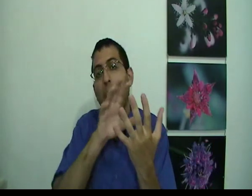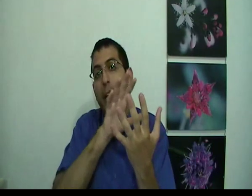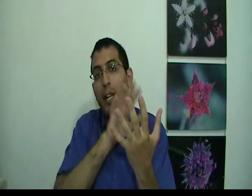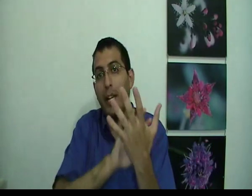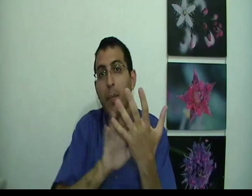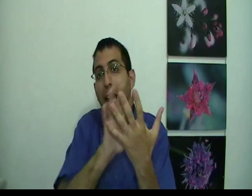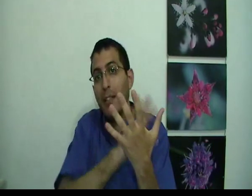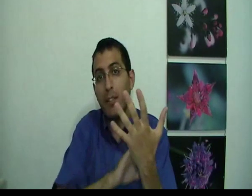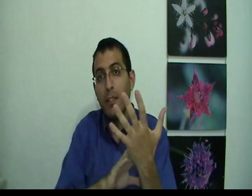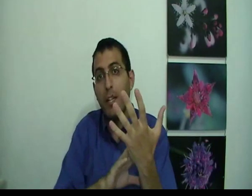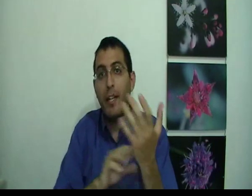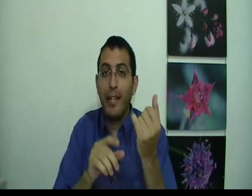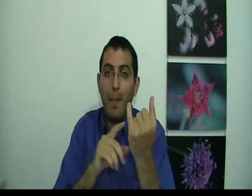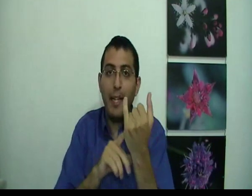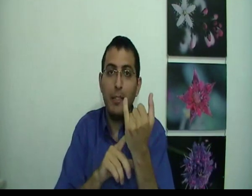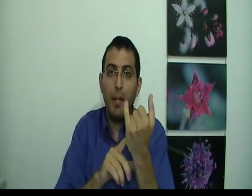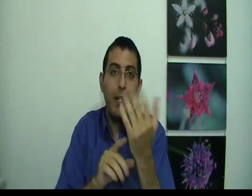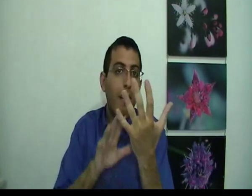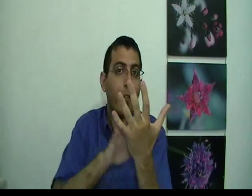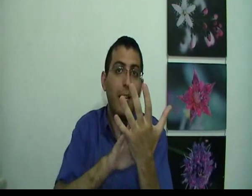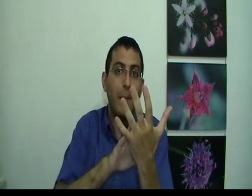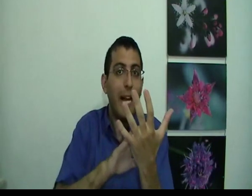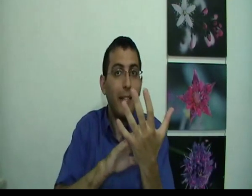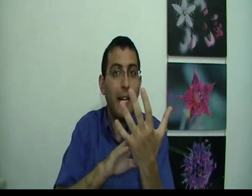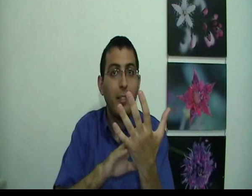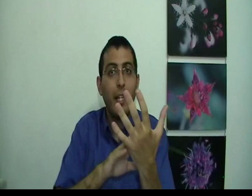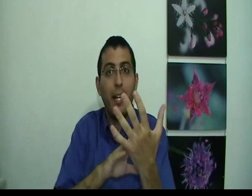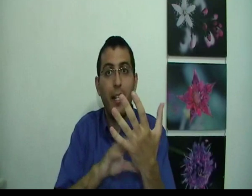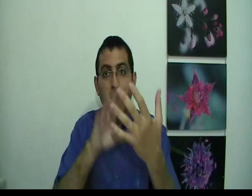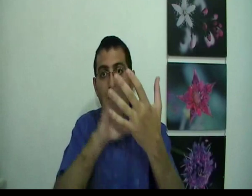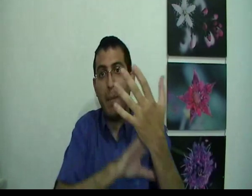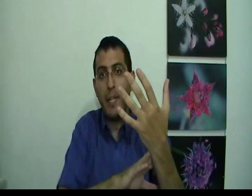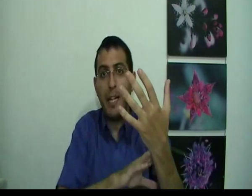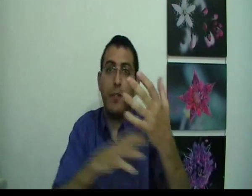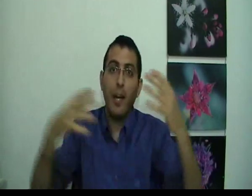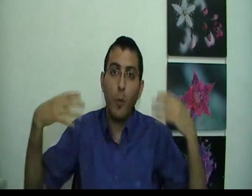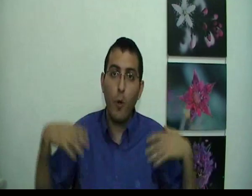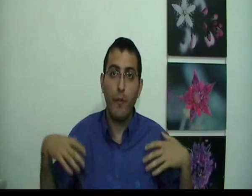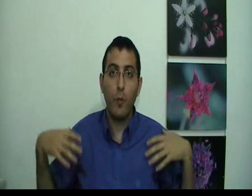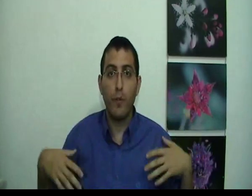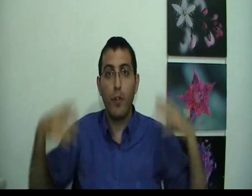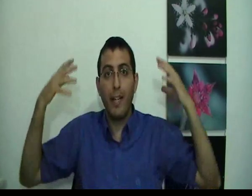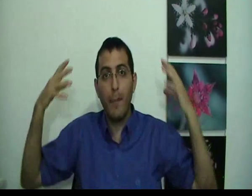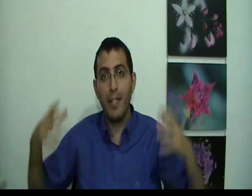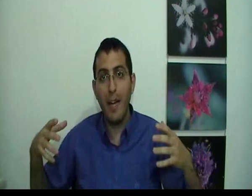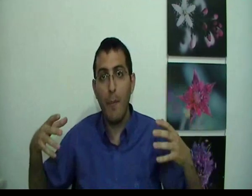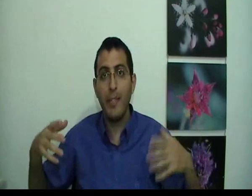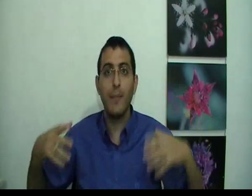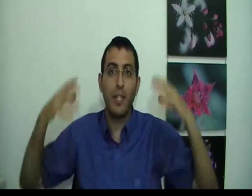גם חלק מיד. היא גם האצבה והיא גם היד. היד היד היא חלק גם יד וגם גוף וגוף הוא חלק מבן אדם, הבן אדם זה